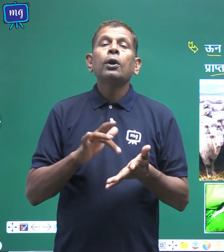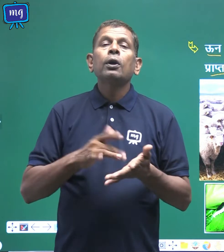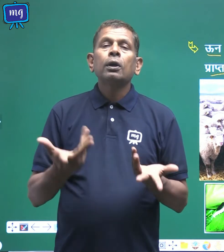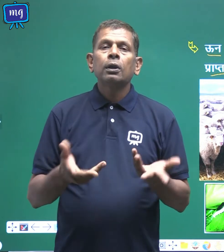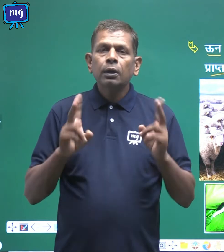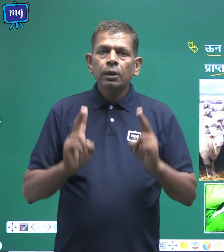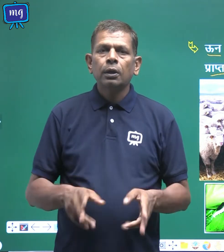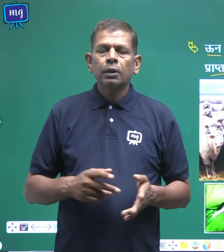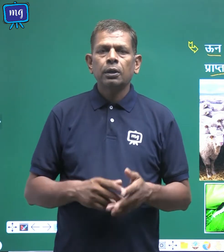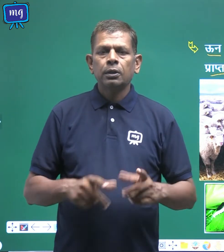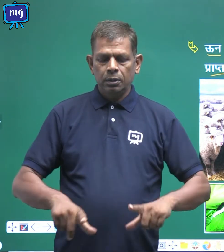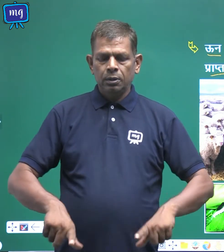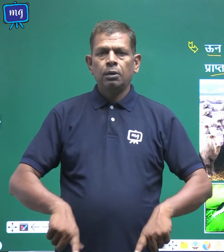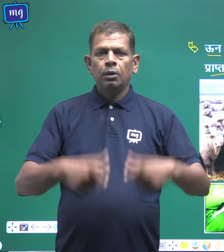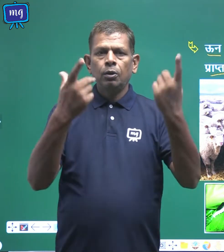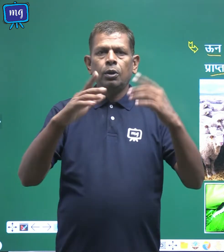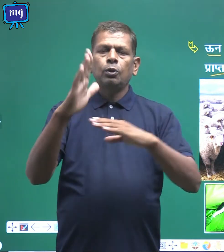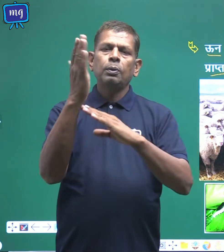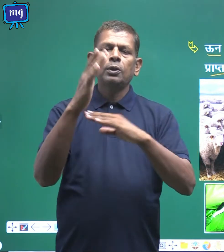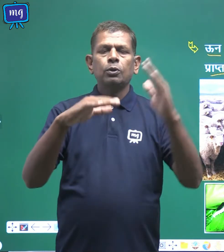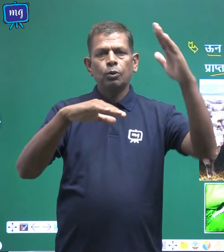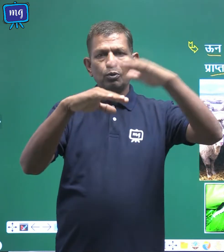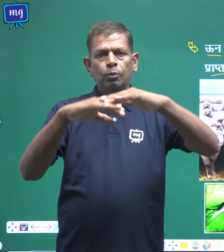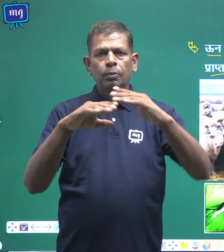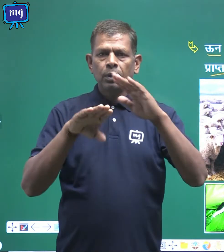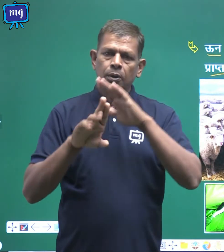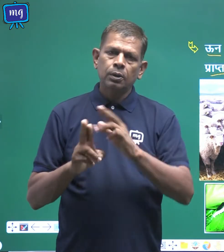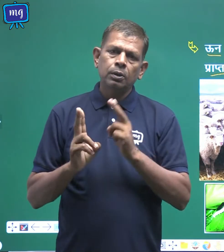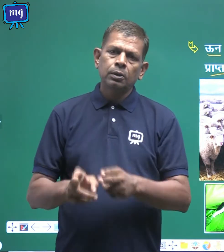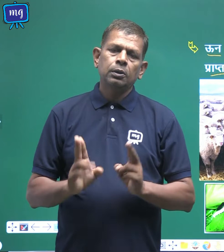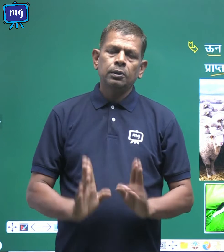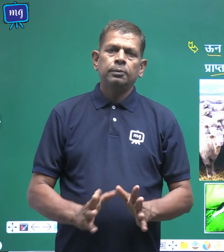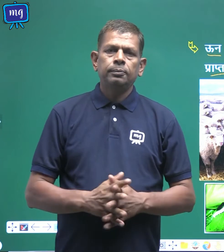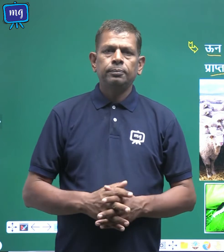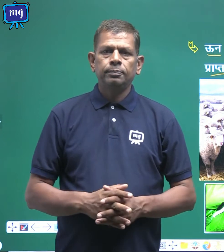पतियों के ऊपर ठीक है बच्चो